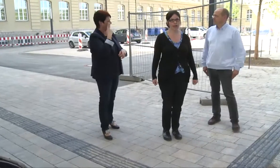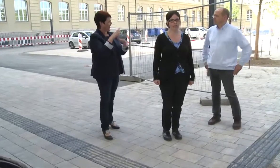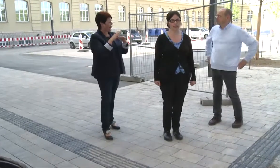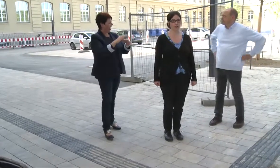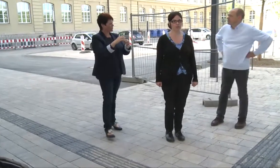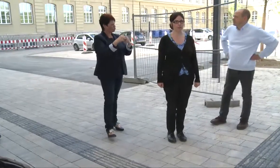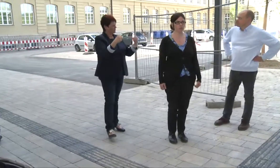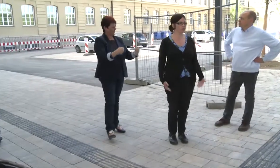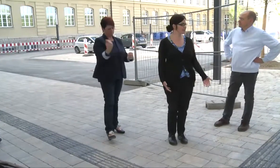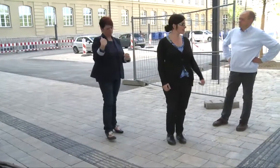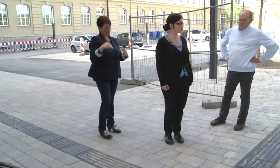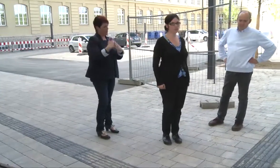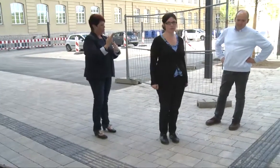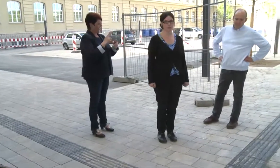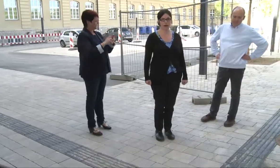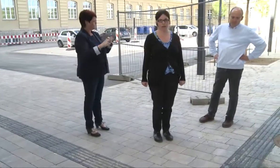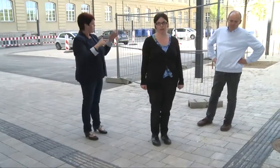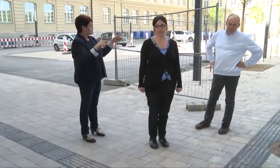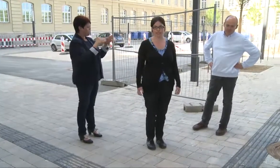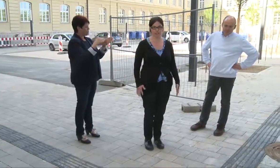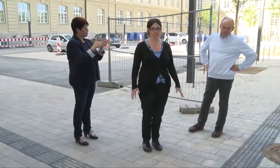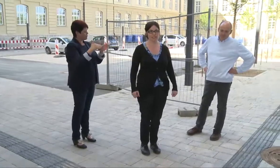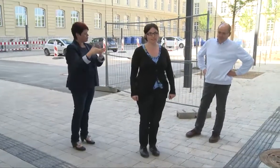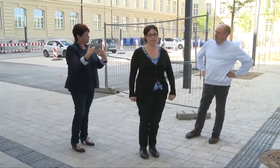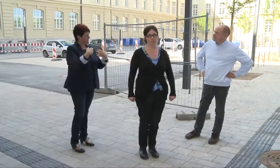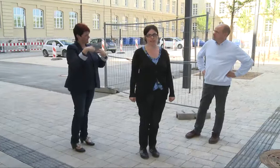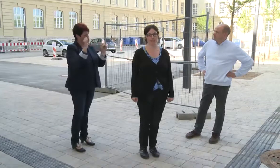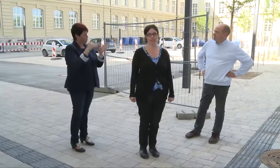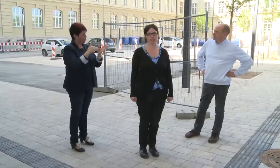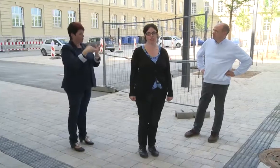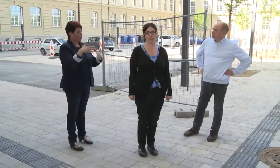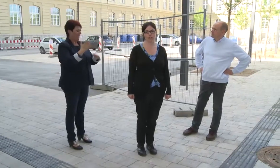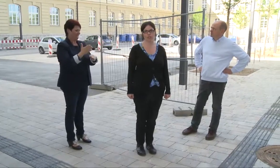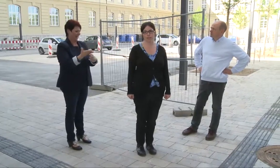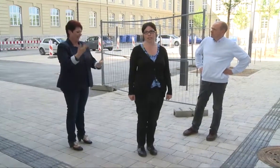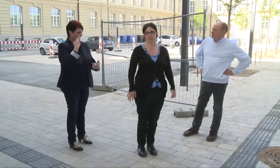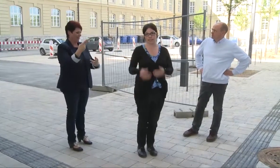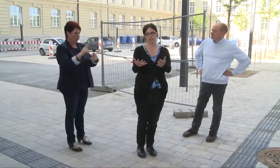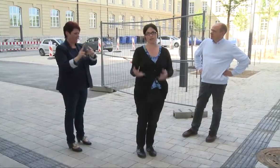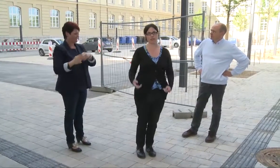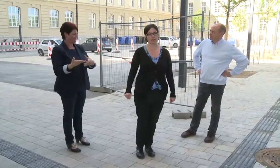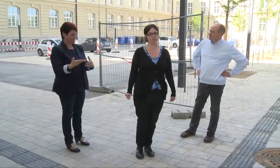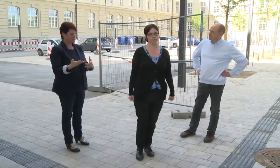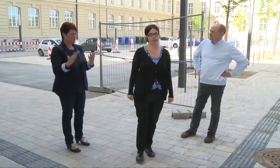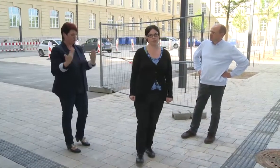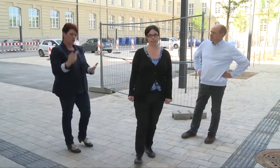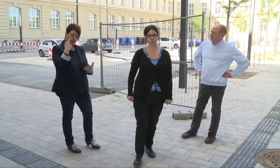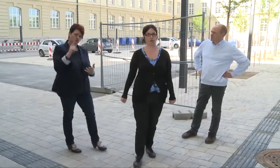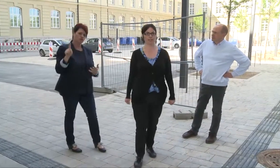angelegt wurde befindet sich auch noch im Bau, ist noch nicht komplett fertiggestellt Ich denke, und jetzt können wir einmal ins Gebäude